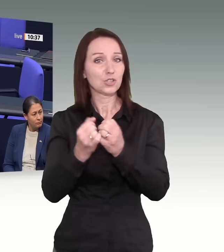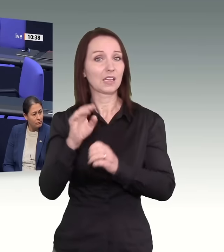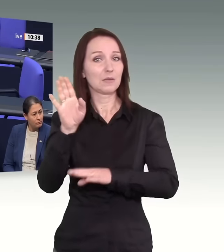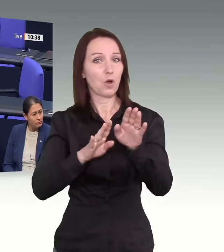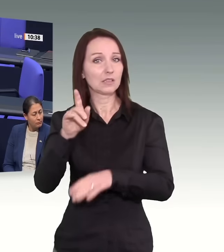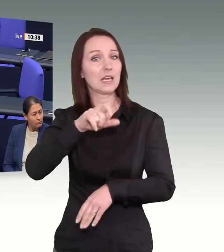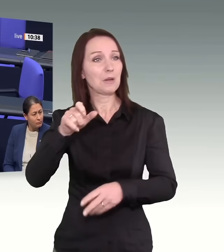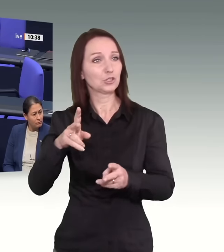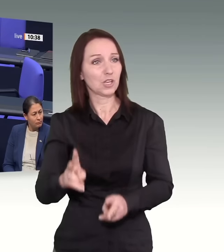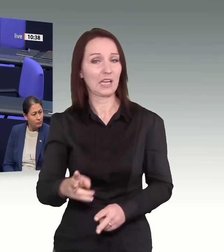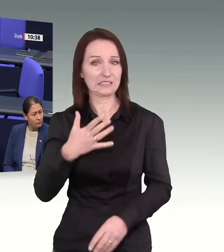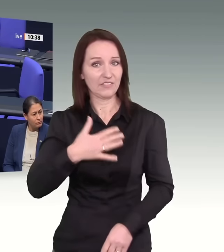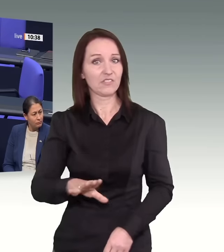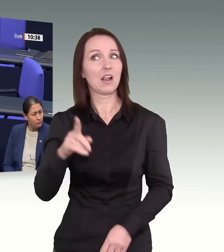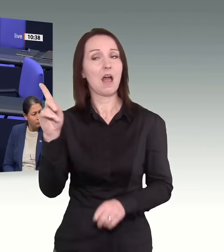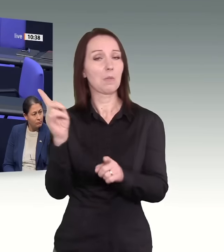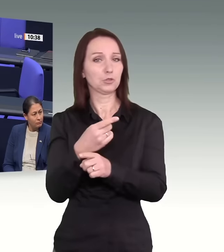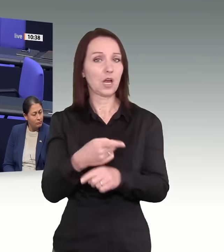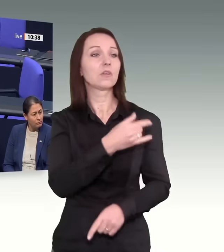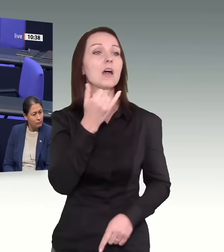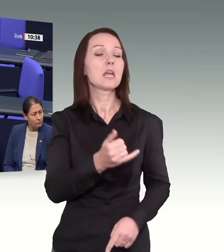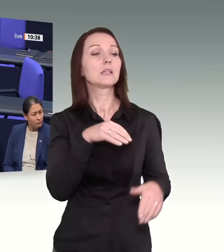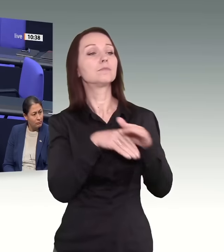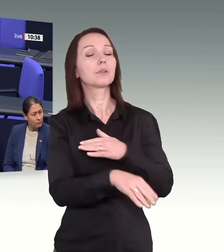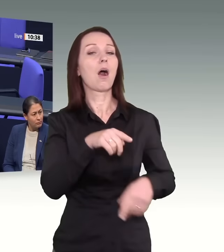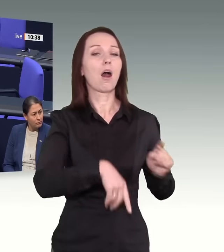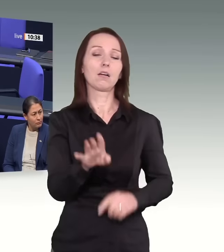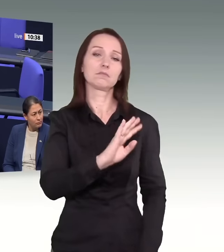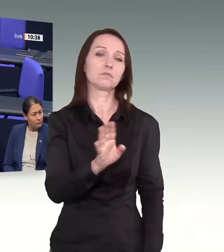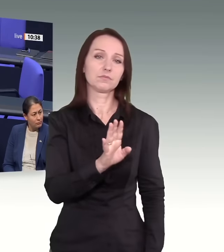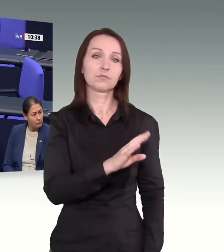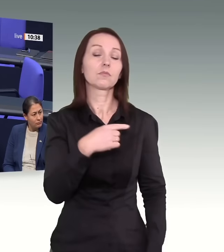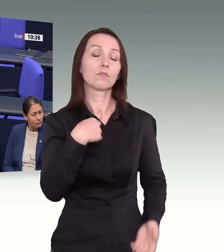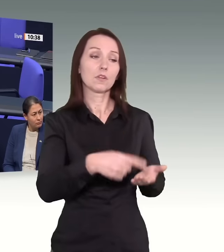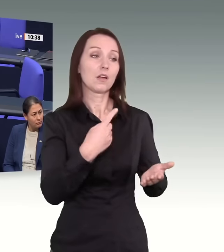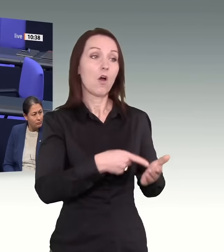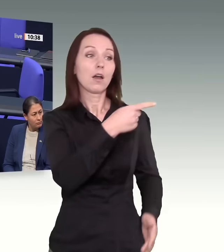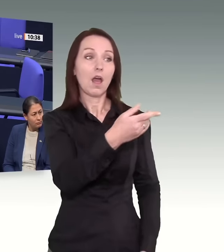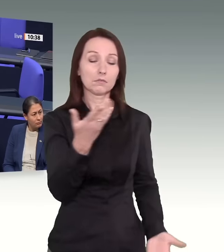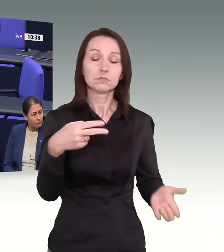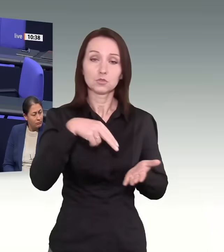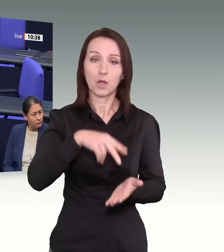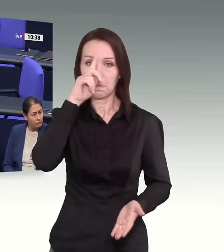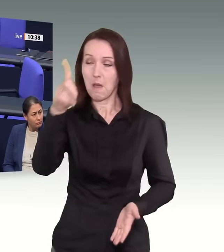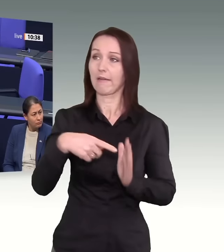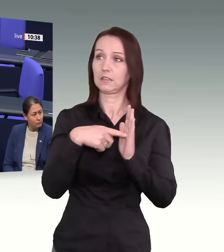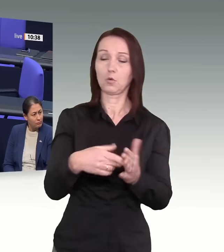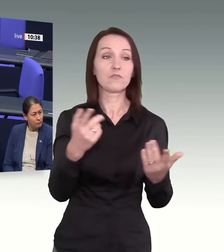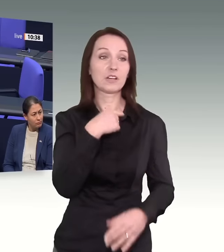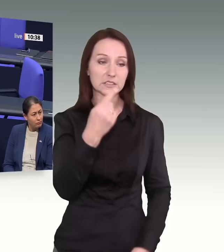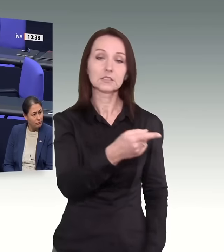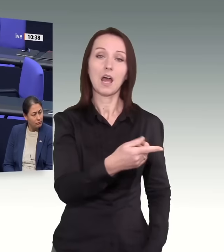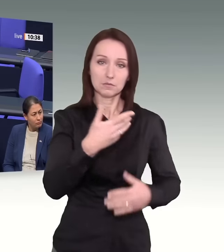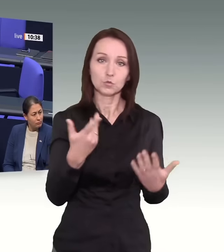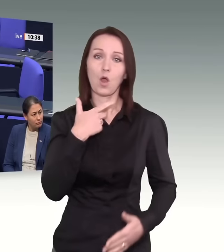Und schlagen Sie sich nicht in die Büsche jetzt. Ich finde, Sie sind gefordert, Flagge zu zeigen und dazu zu stehen, was Sie da sagen